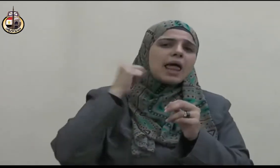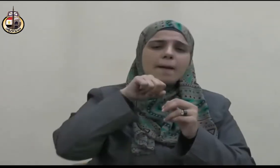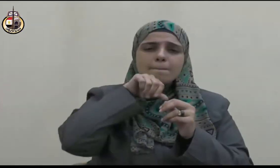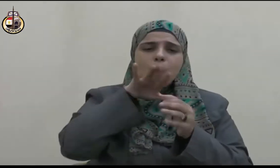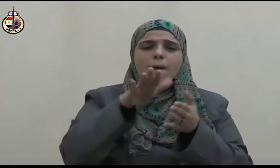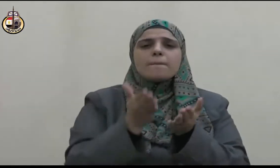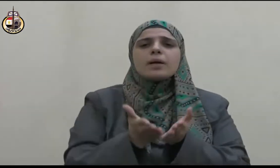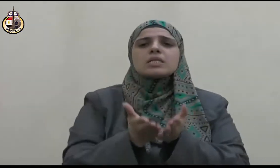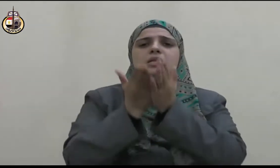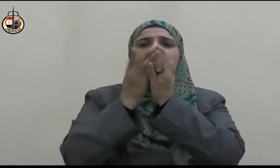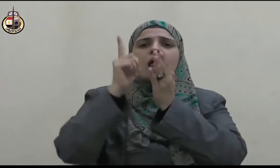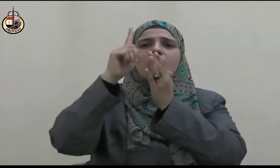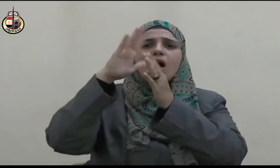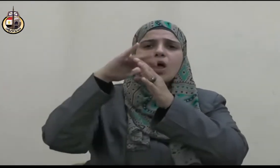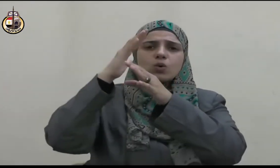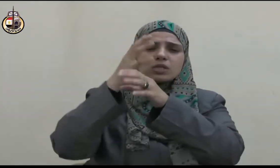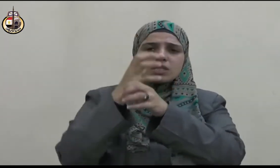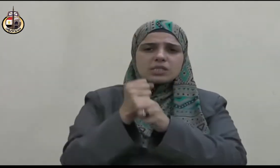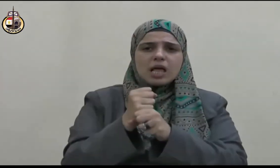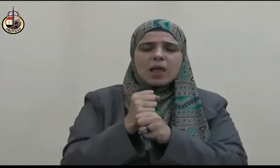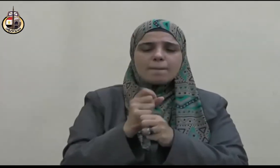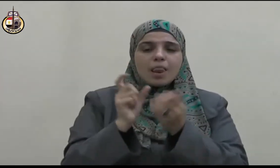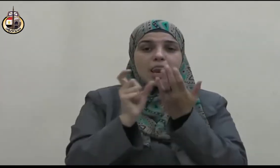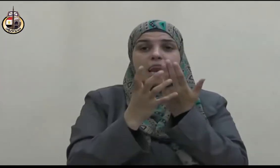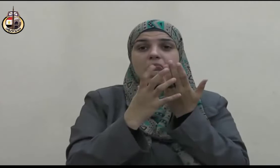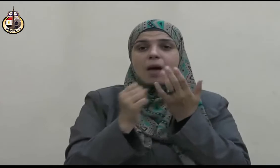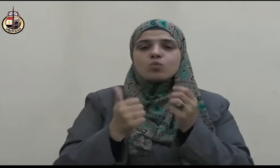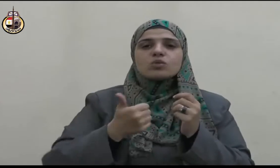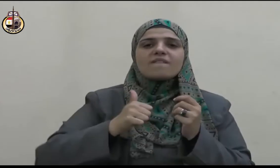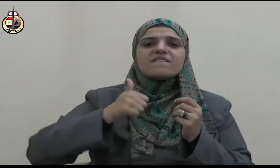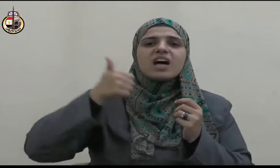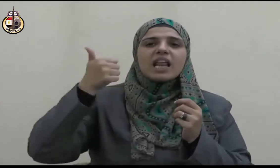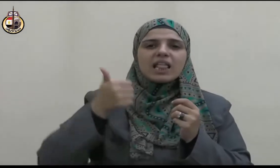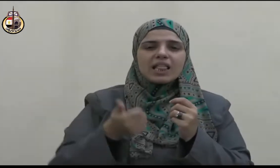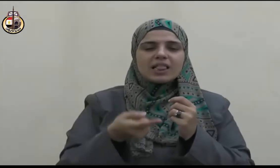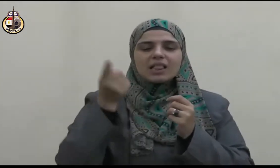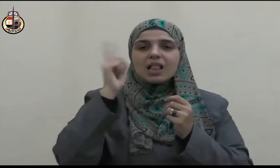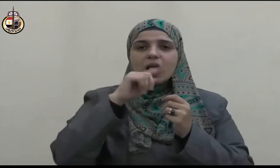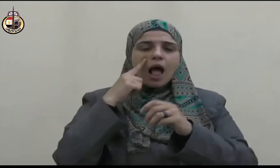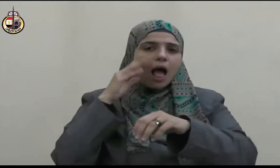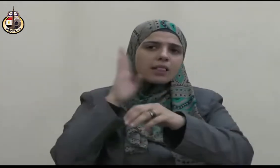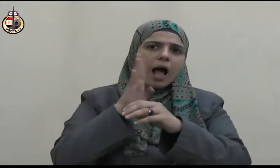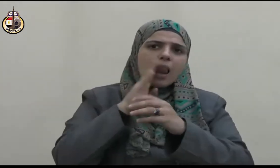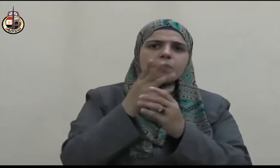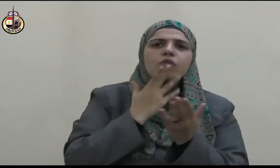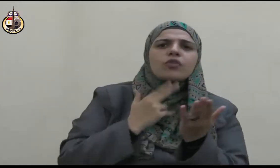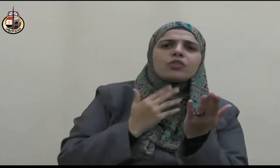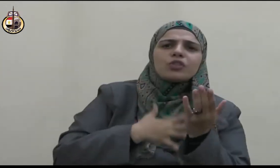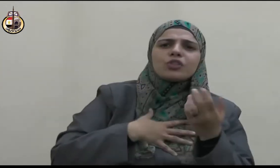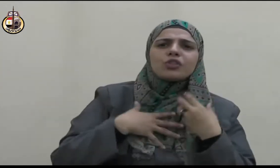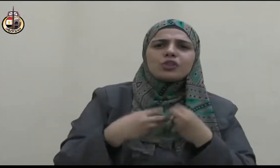بينكم مودة ورحمة إن في ذلك لآيات لقوم يتفكرون